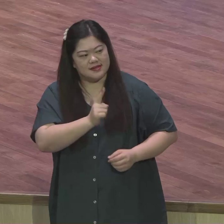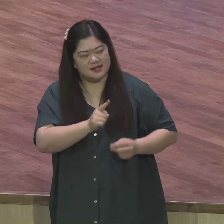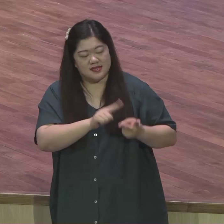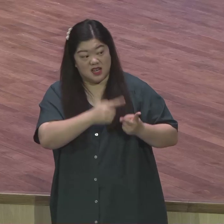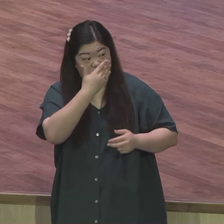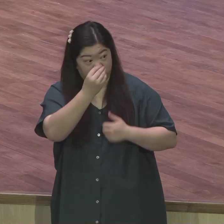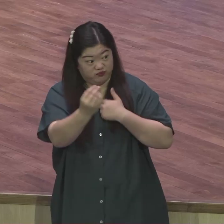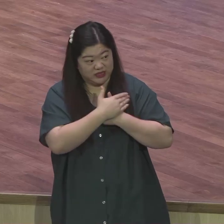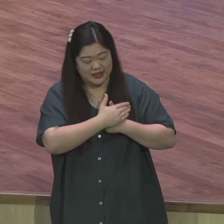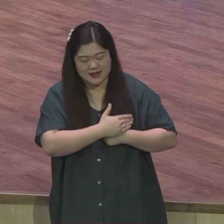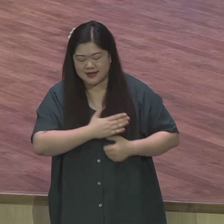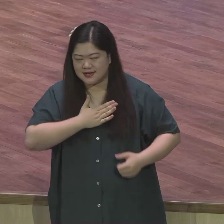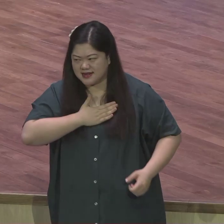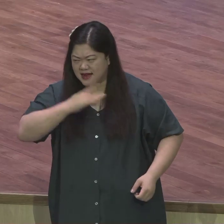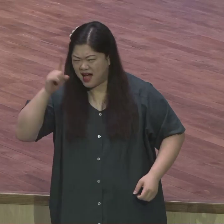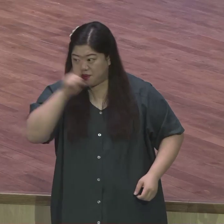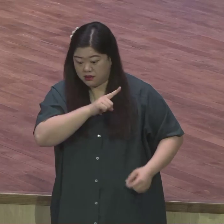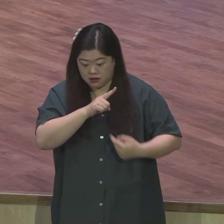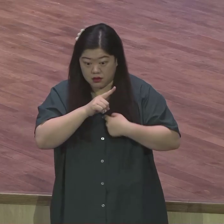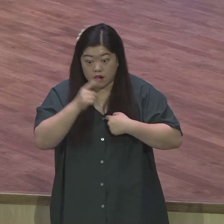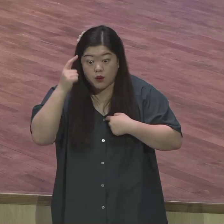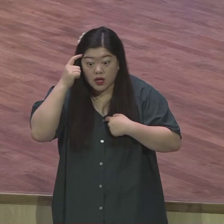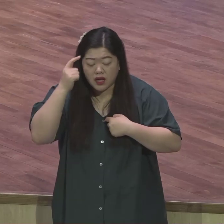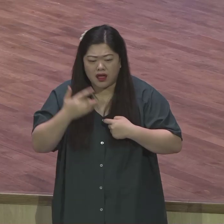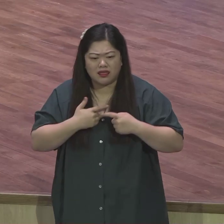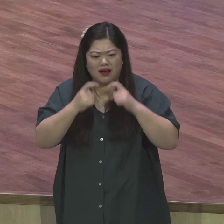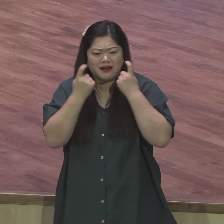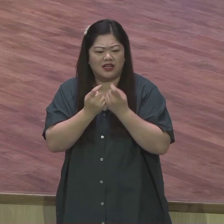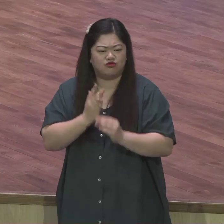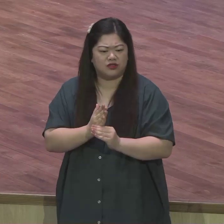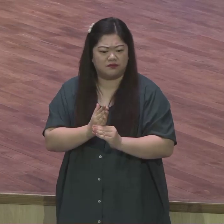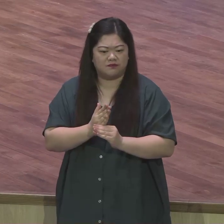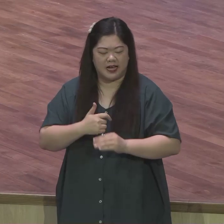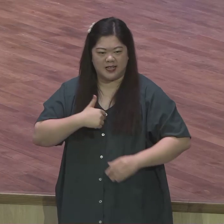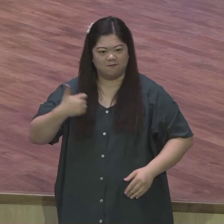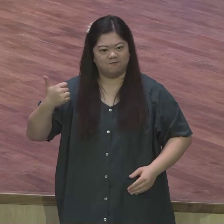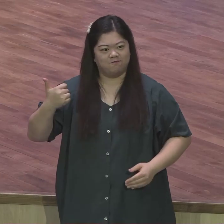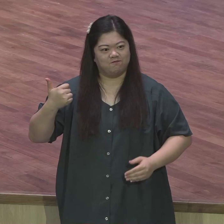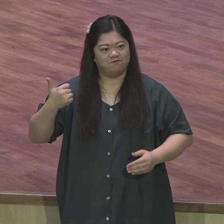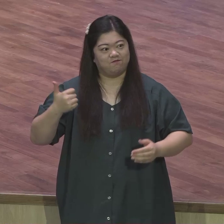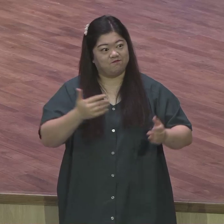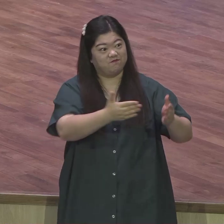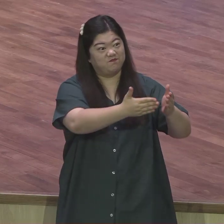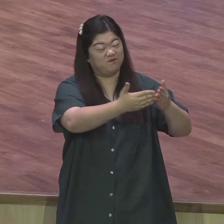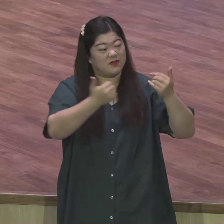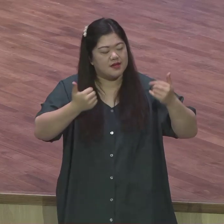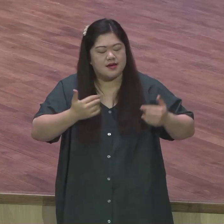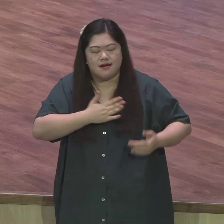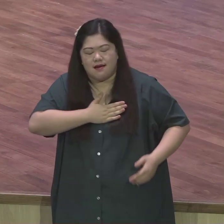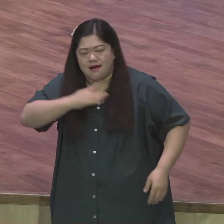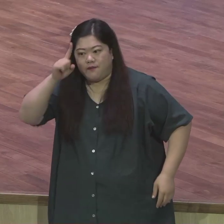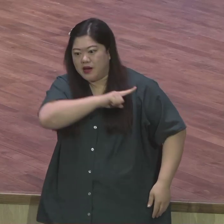나를 없으냐겠다고 나중심 그래 살잖아요 그 예탈이에요 예탈 언제나 나중심